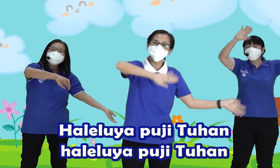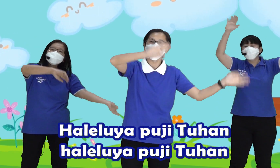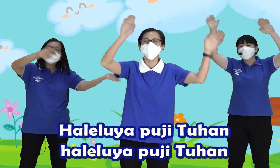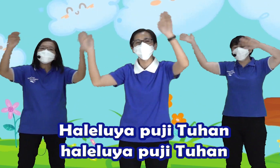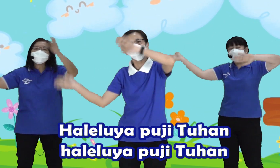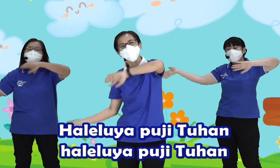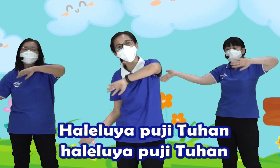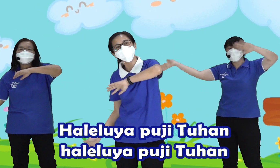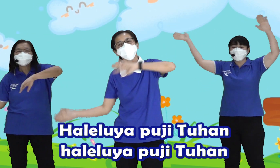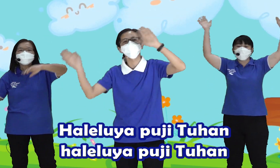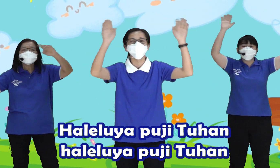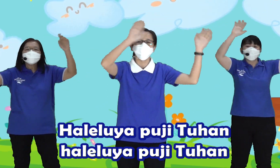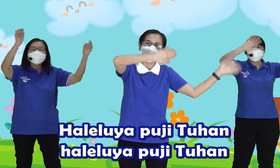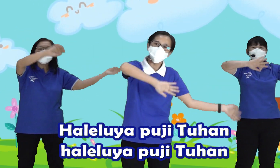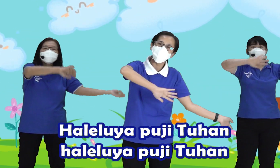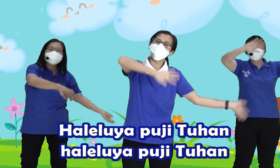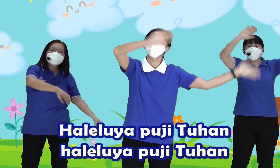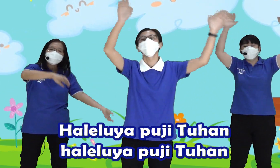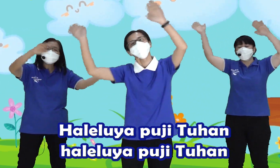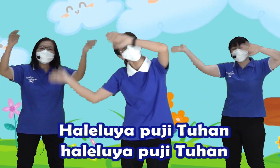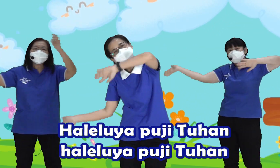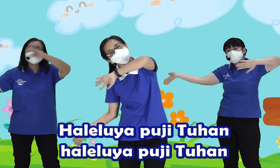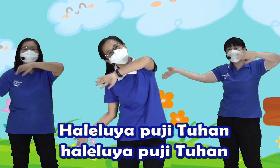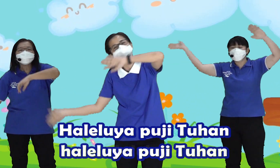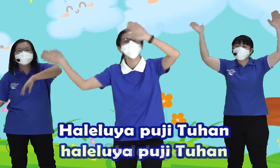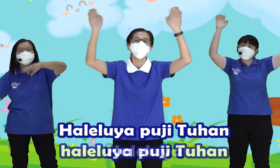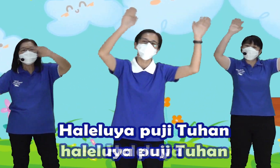Leluyah Puji Tuhan Hal